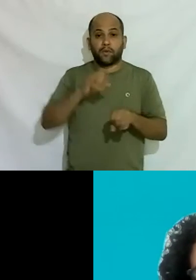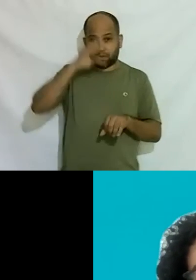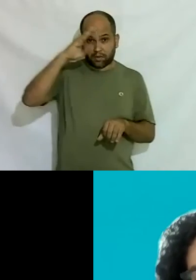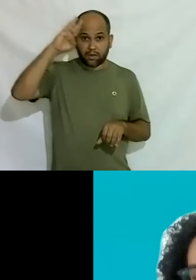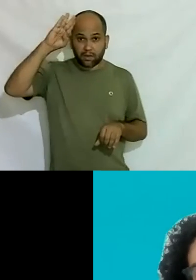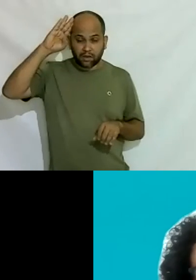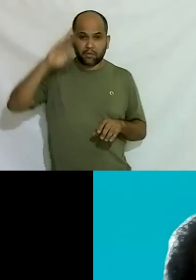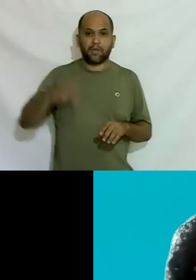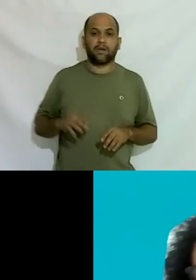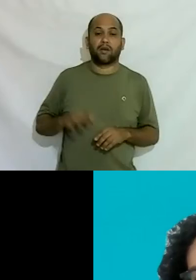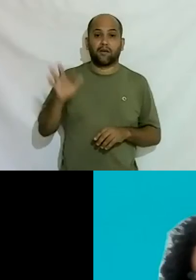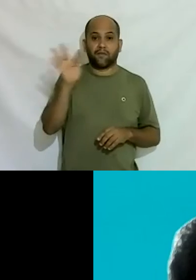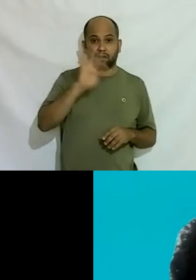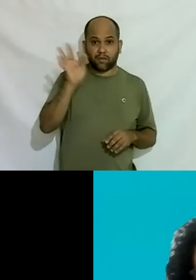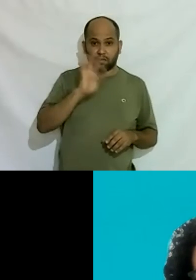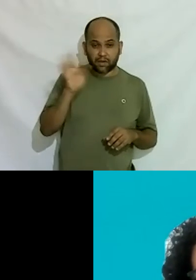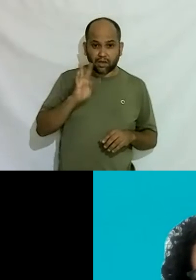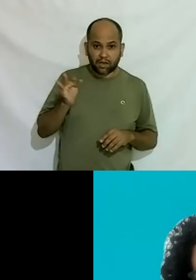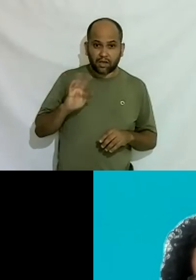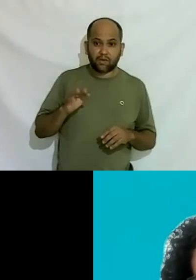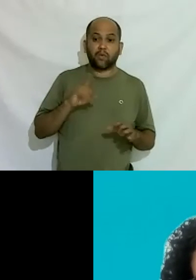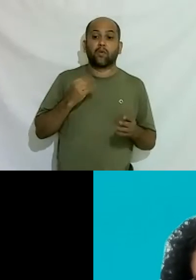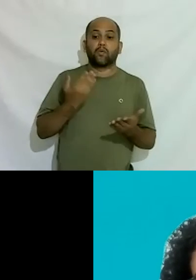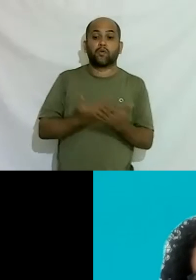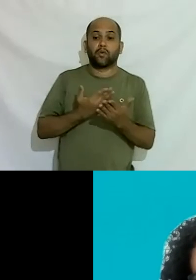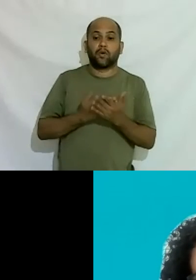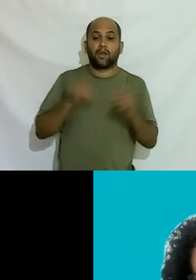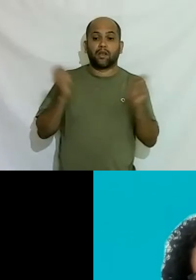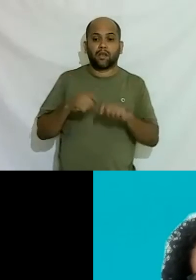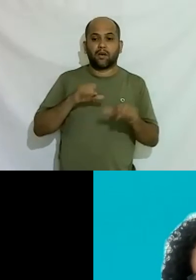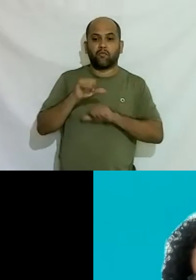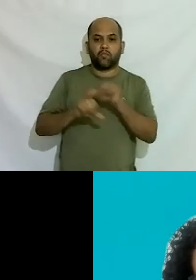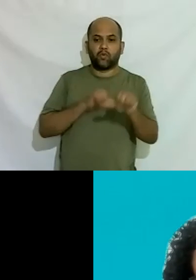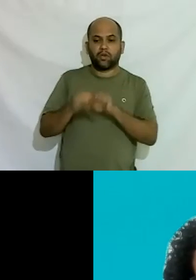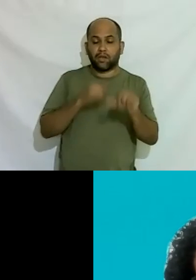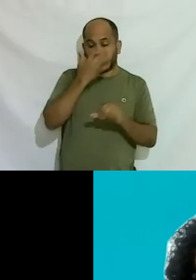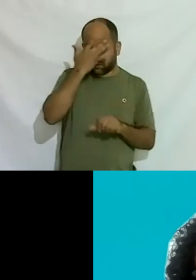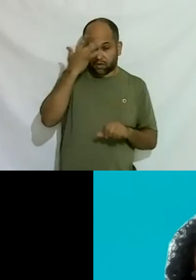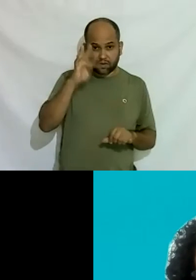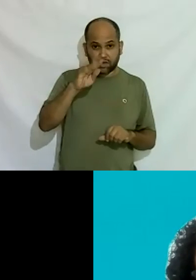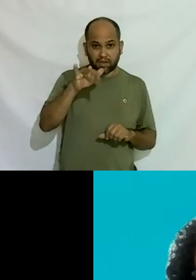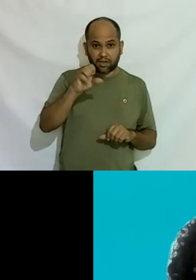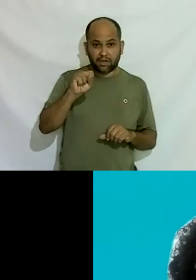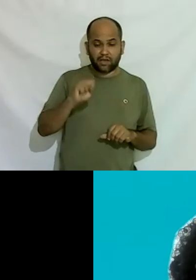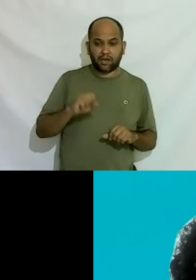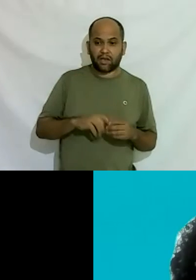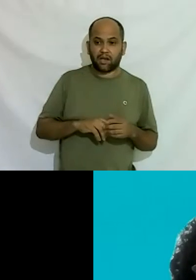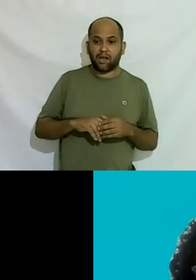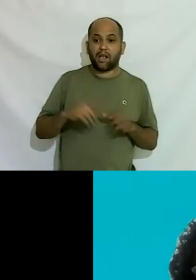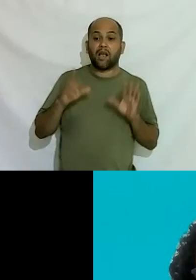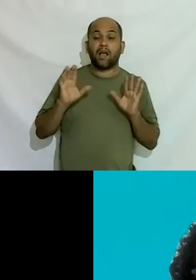uma graduação ou um curso técnico ou a escola pode mudar a vida de uma pessoa trans é uma